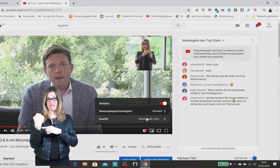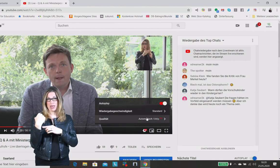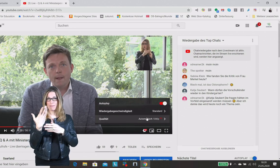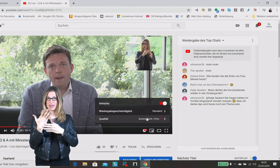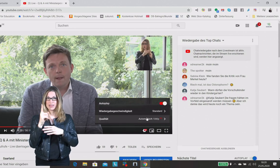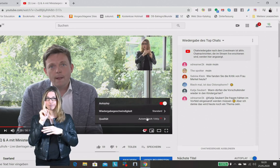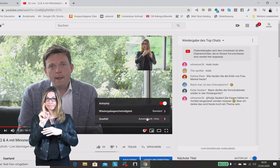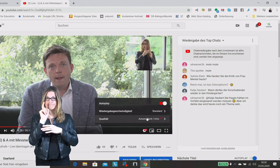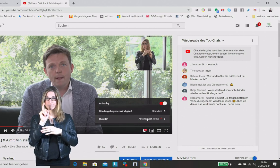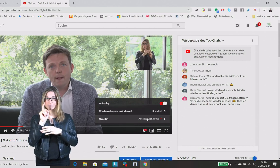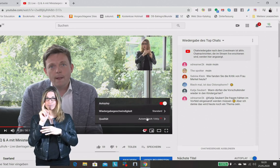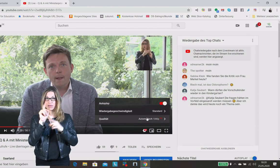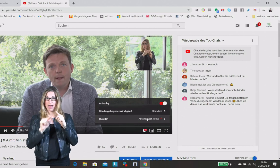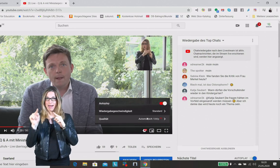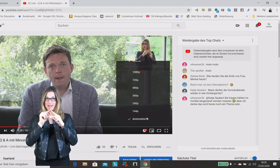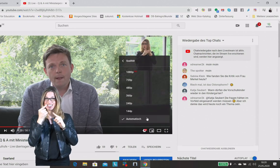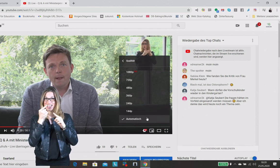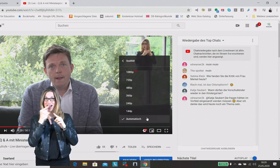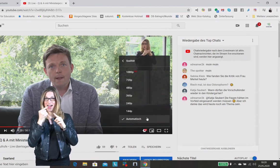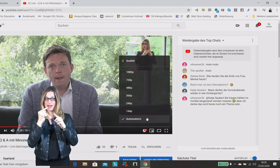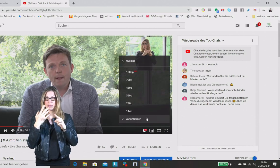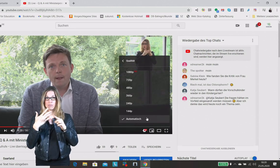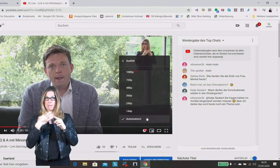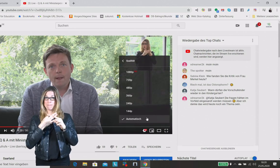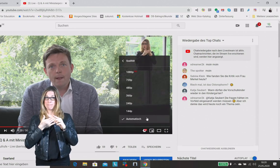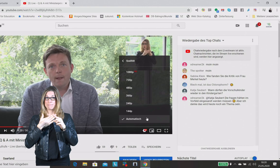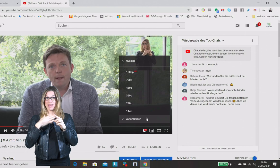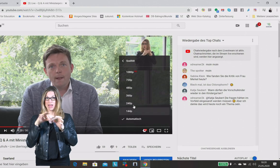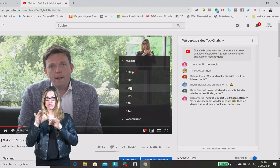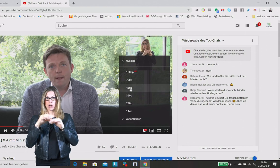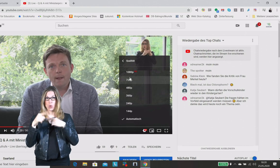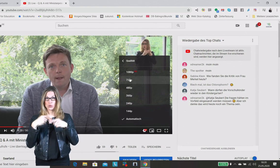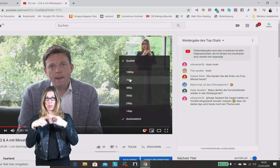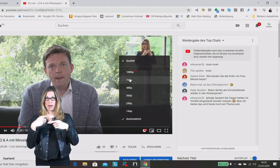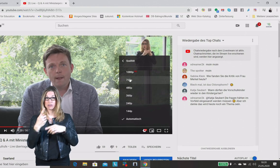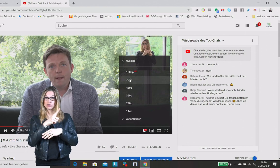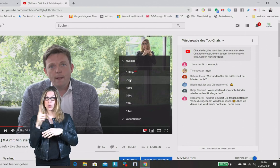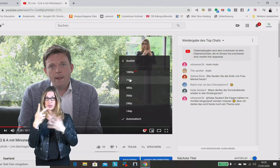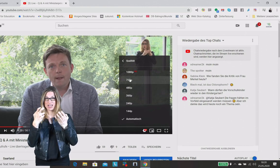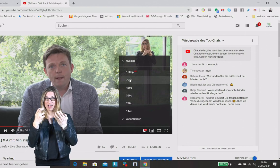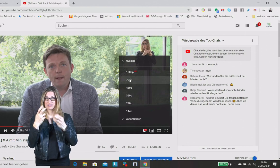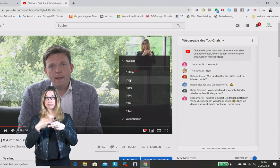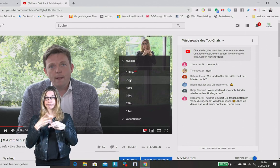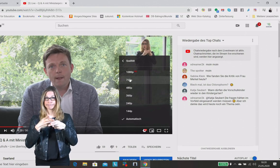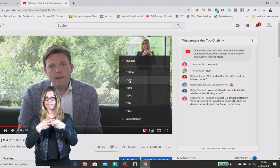Bei mir ist es jetzt schon automatisch in 1080, aber auch hier sehen Sie 720